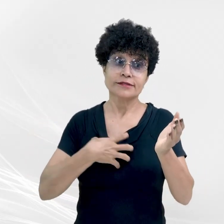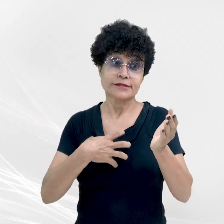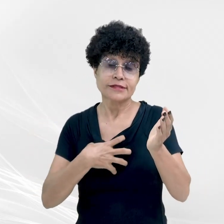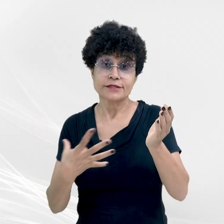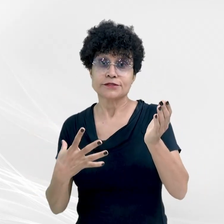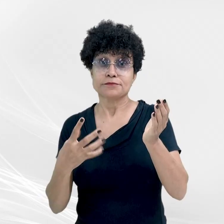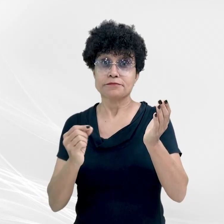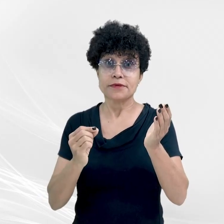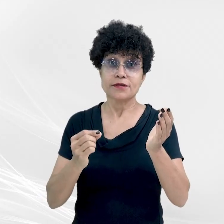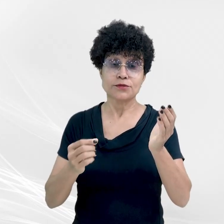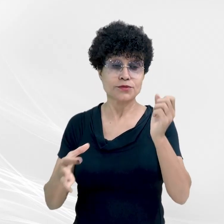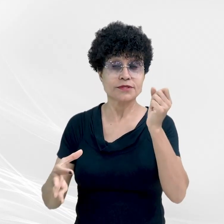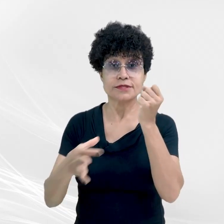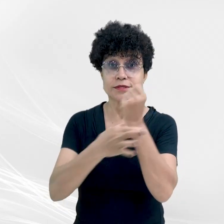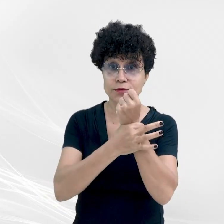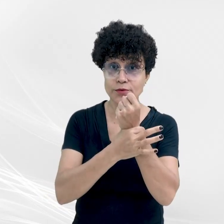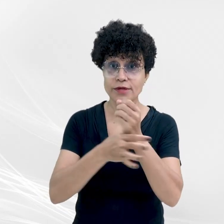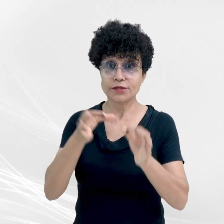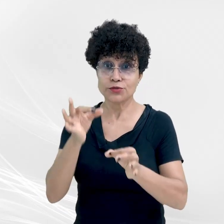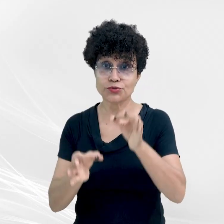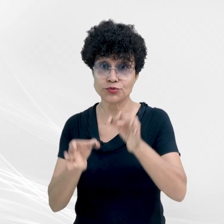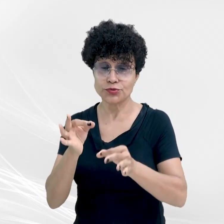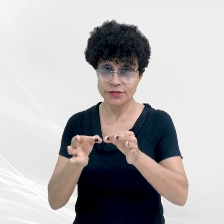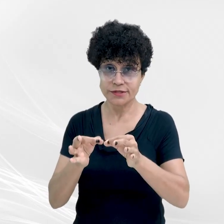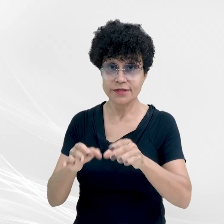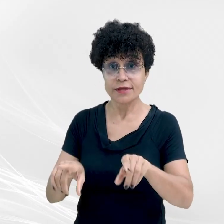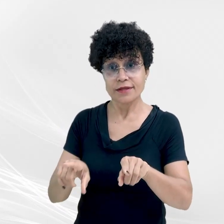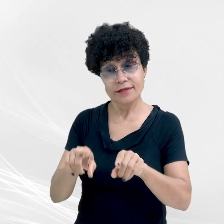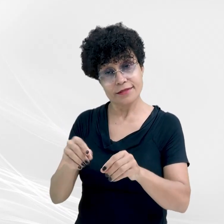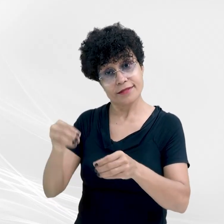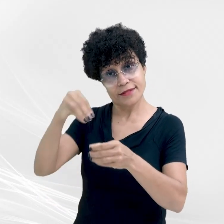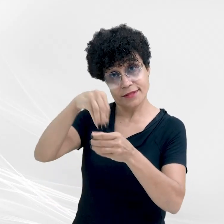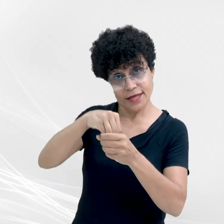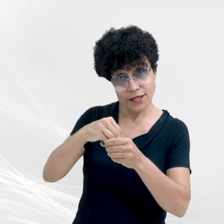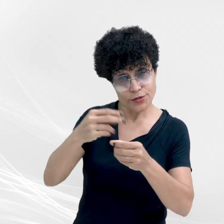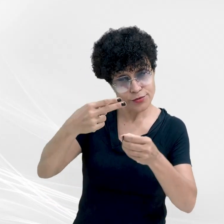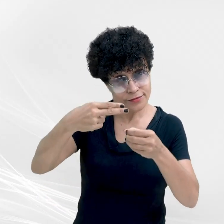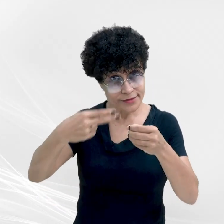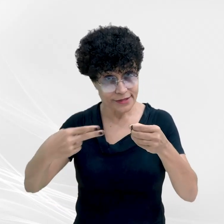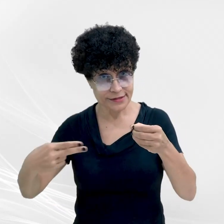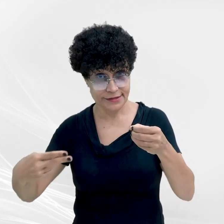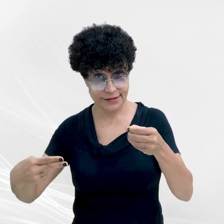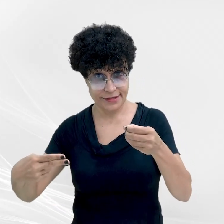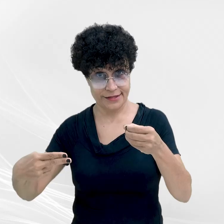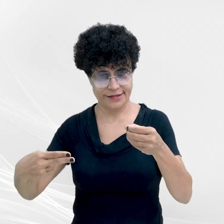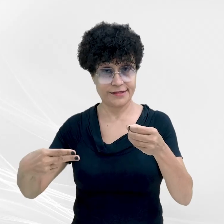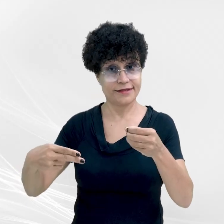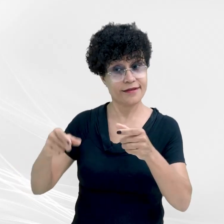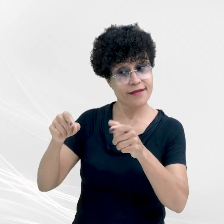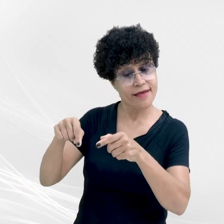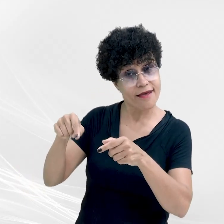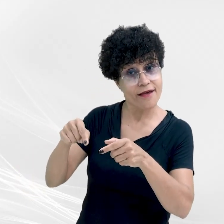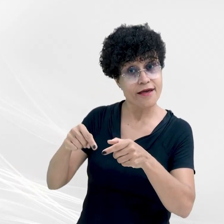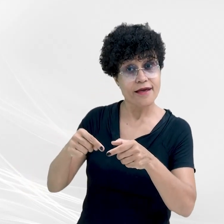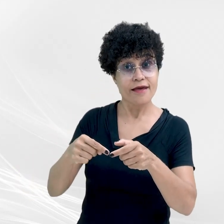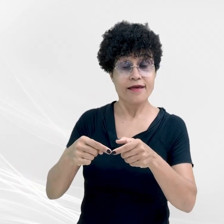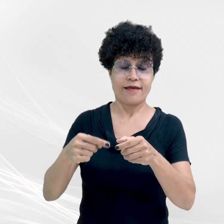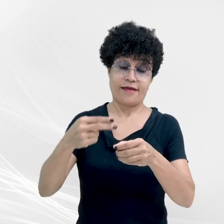impunidade que iria pairar principalmente sobre a pacata e pequena localidade de Nova Nazaré.